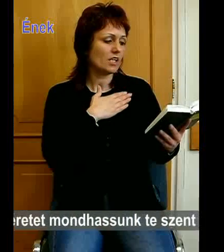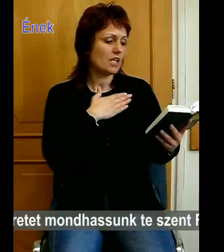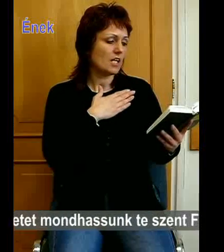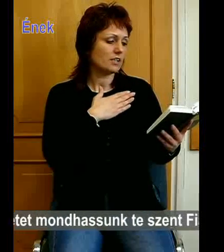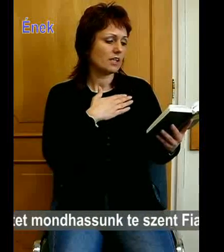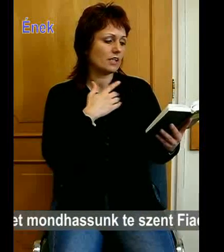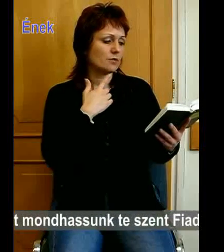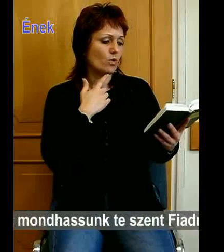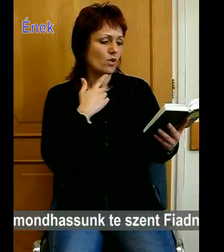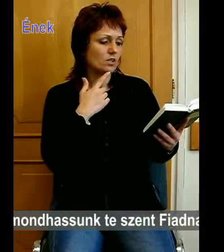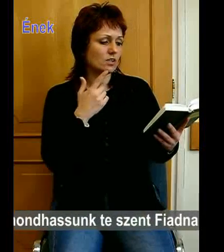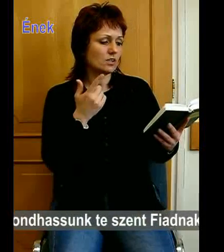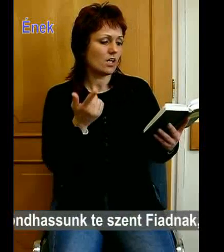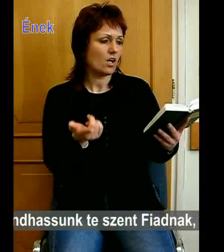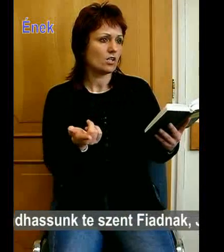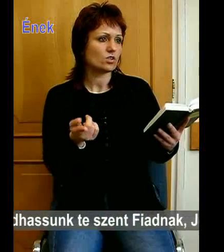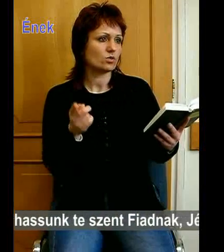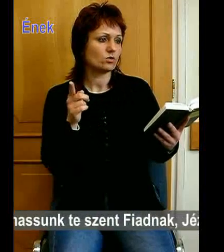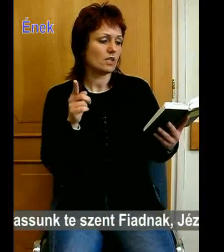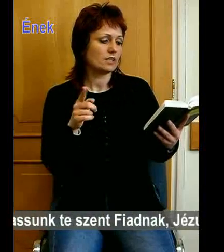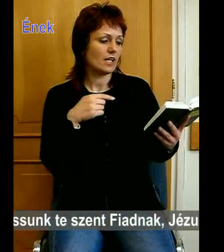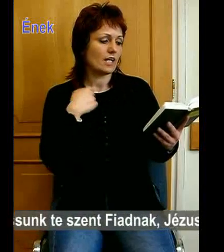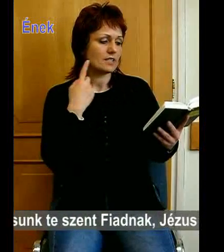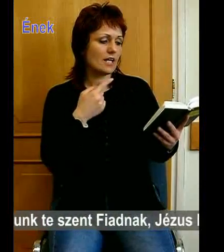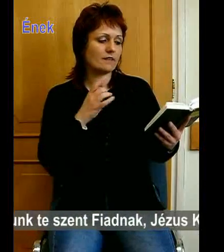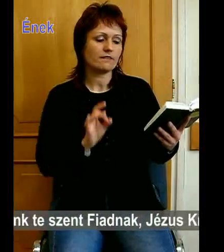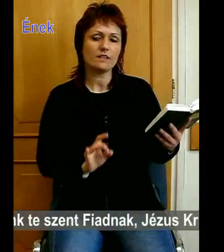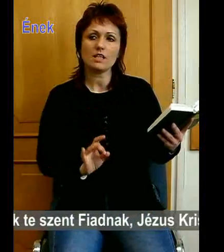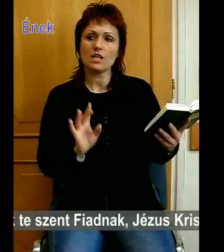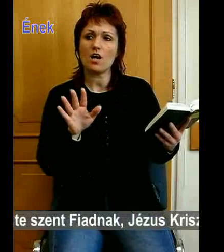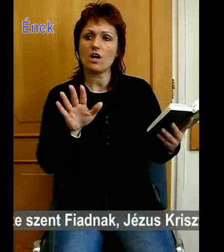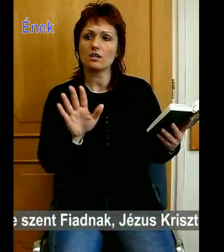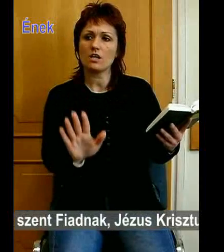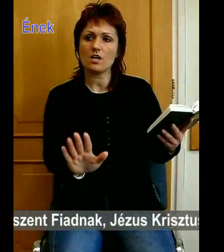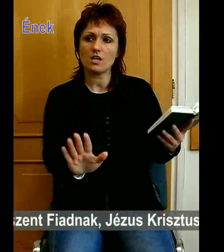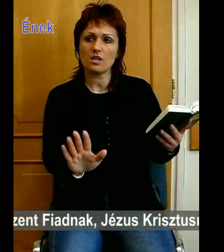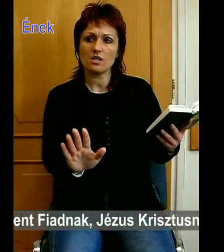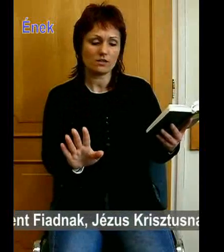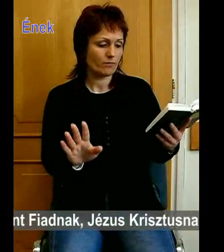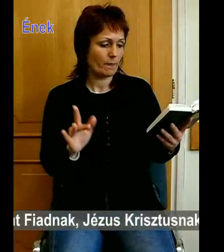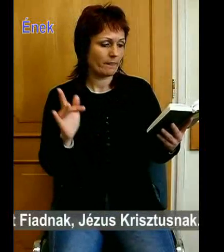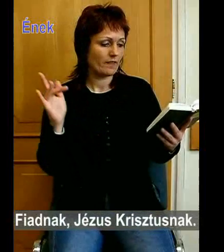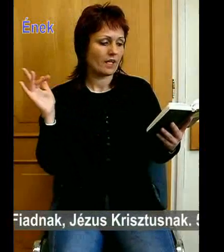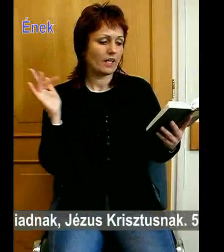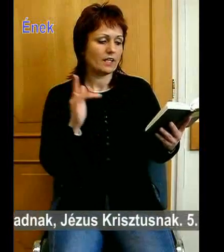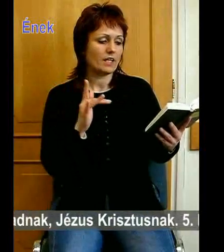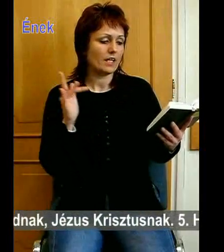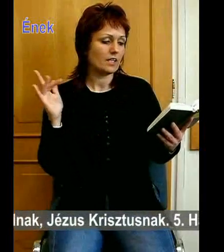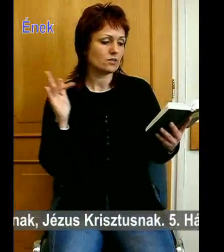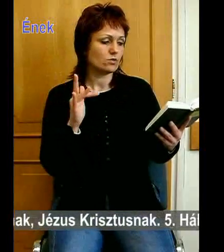Vicséretet fordhassunk ezen fiadnak, Jézus